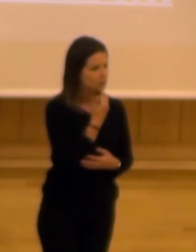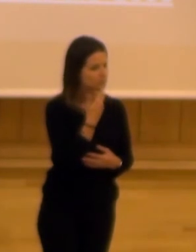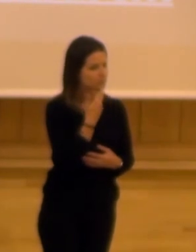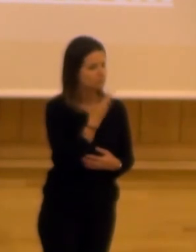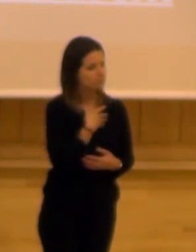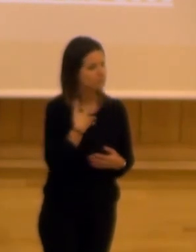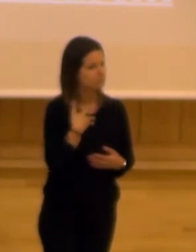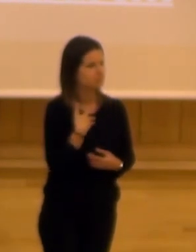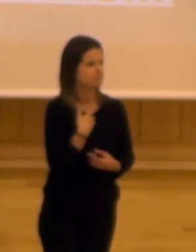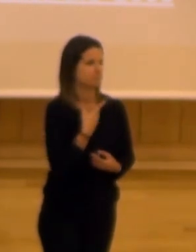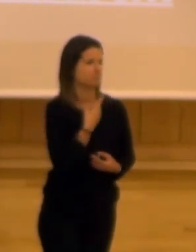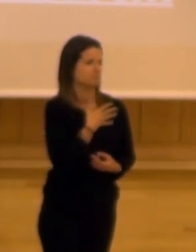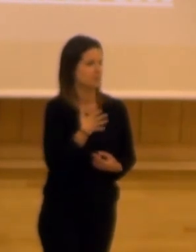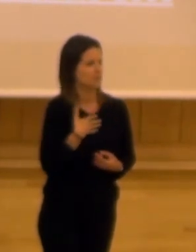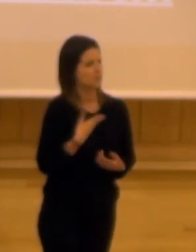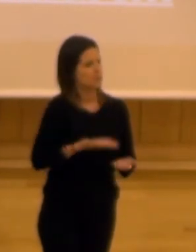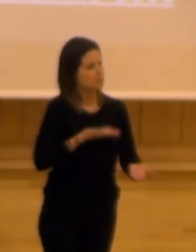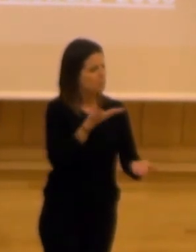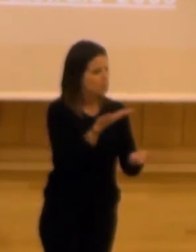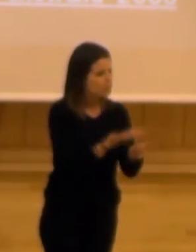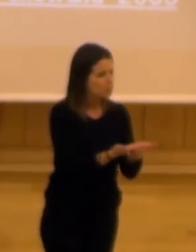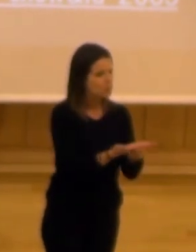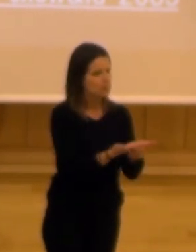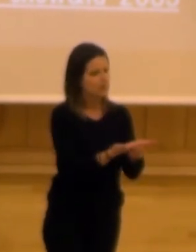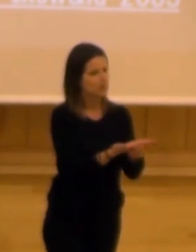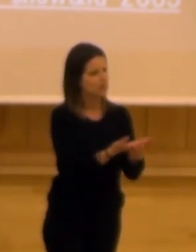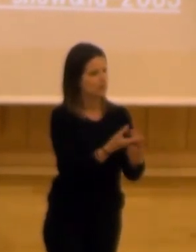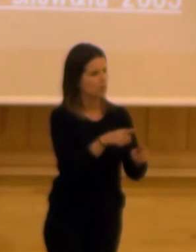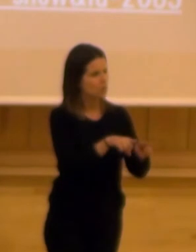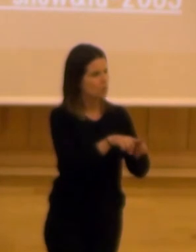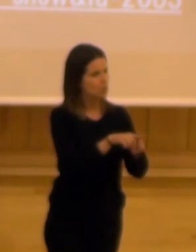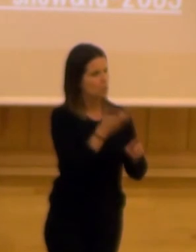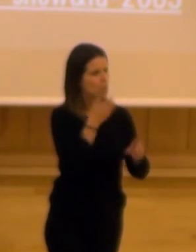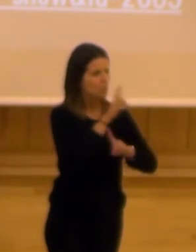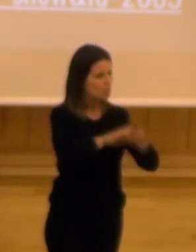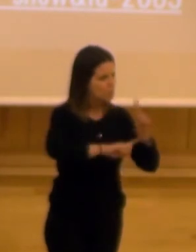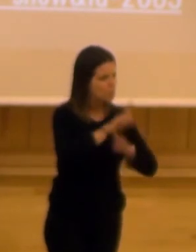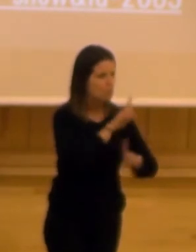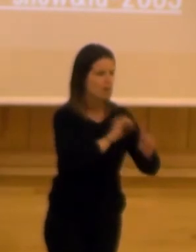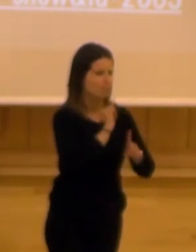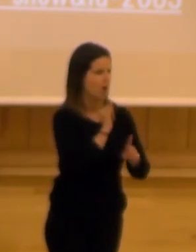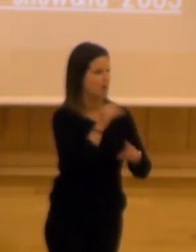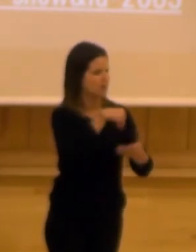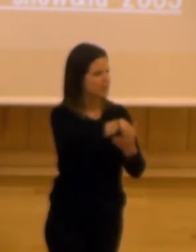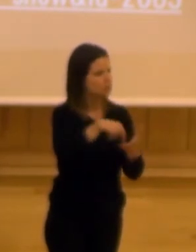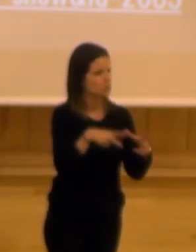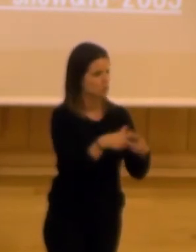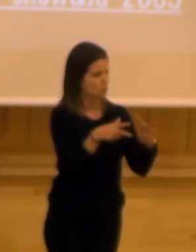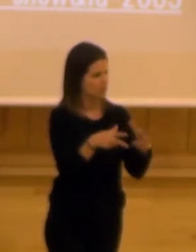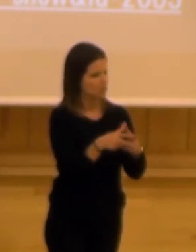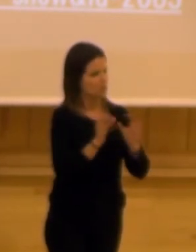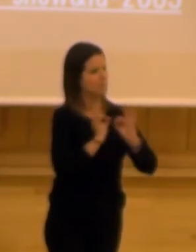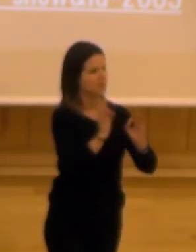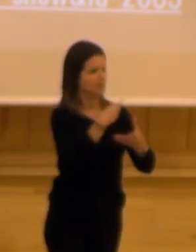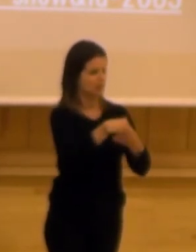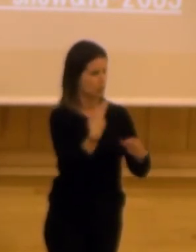a bueno a propiciar como introducir una cuña en un problema tremendo que existe en nuestra sociedad y